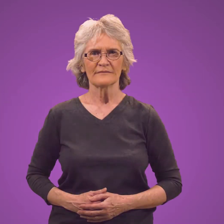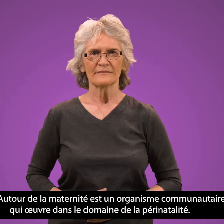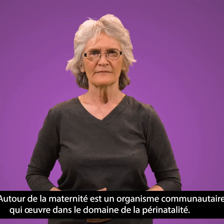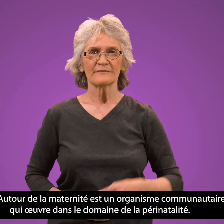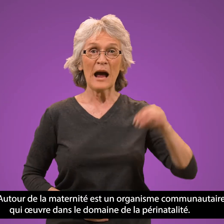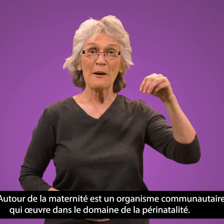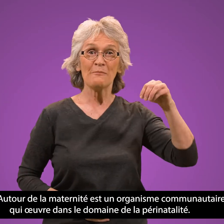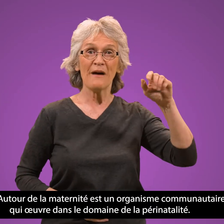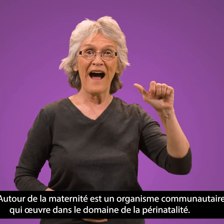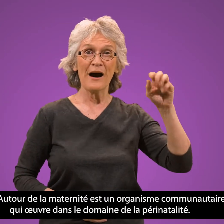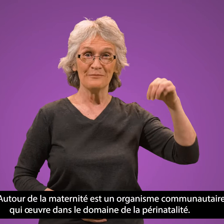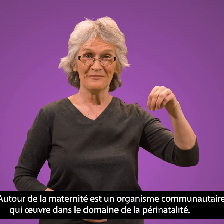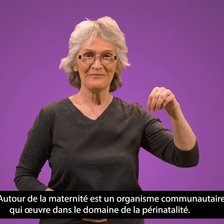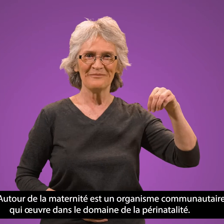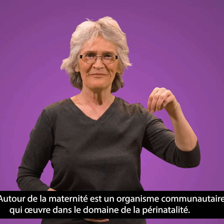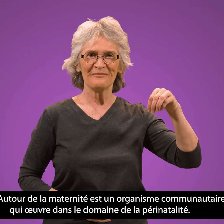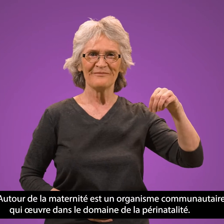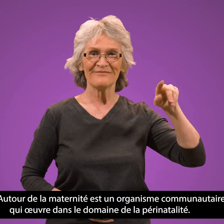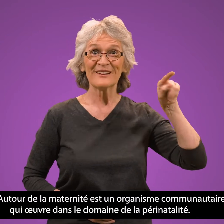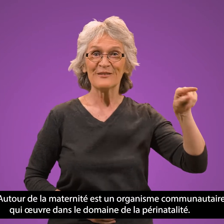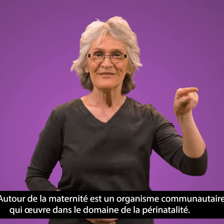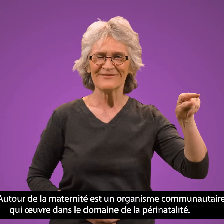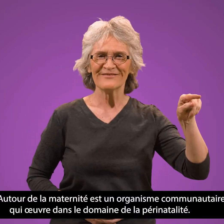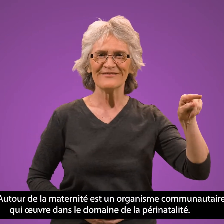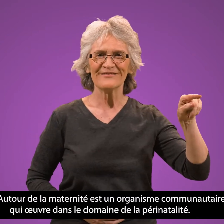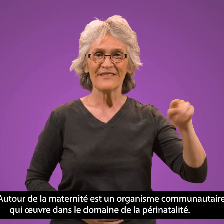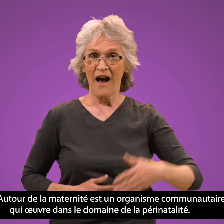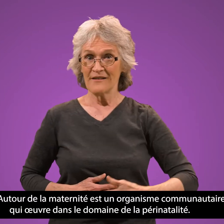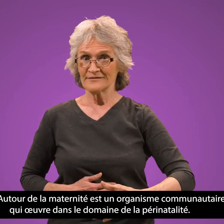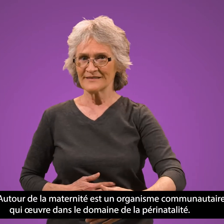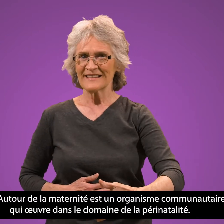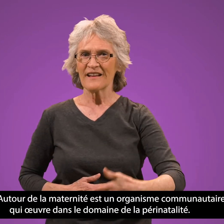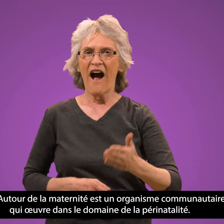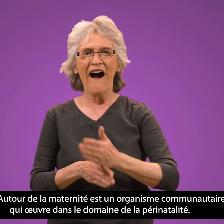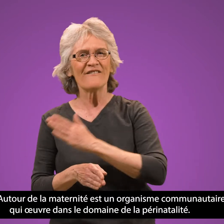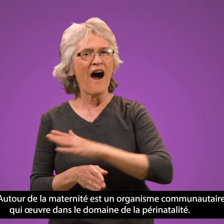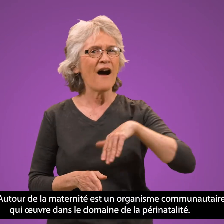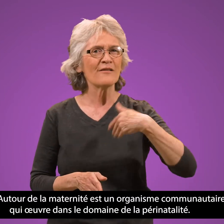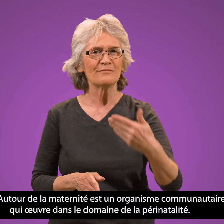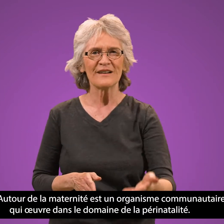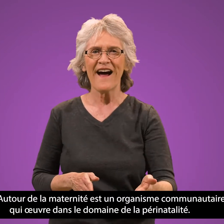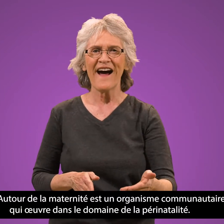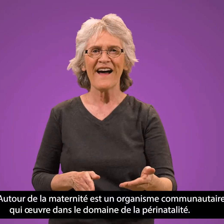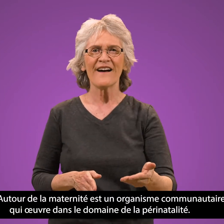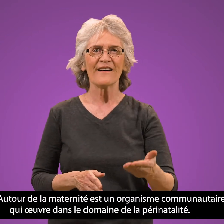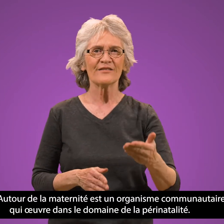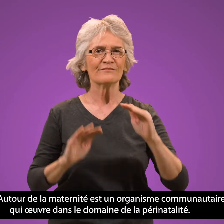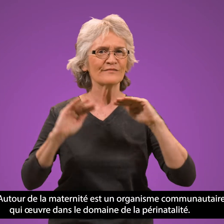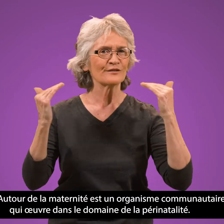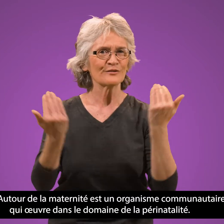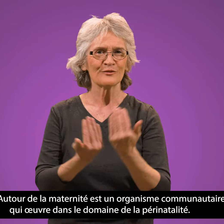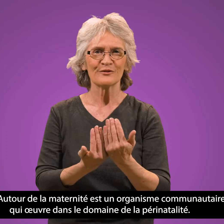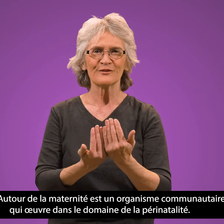MAM, autour de la maternité, est un organisme communautaire qui œuvre dans le domaine de la périnatalité.